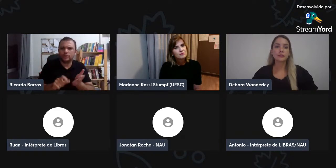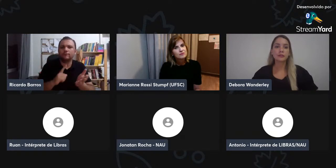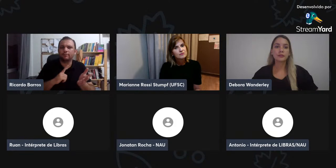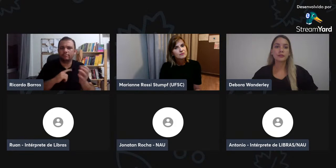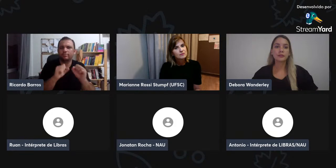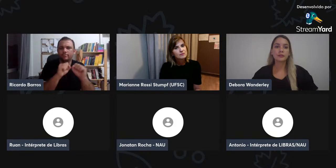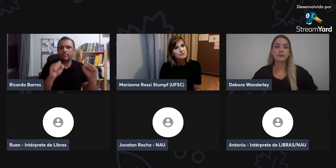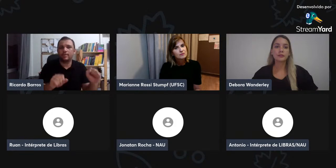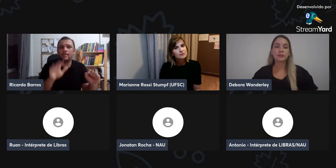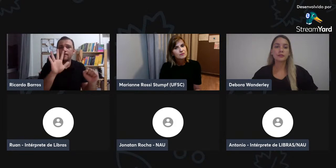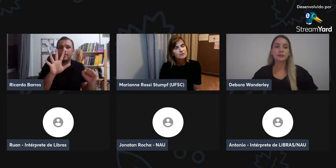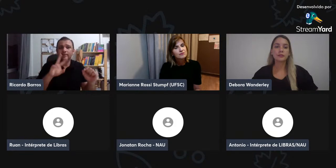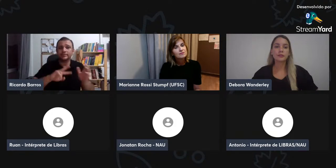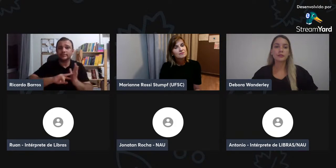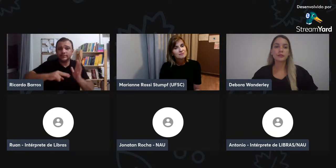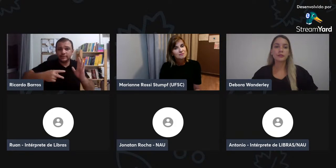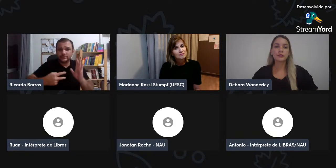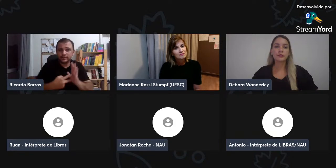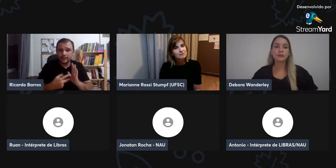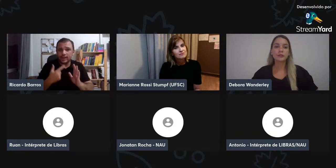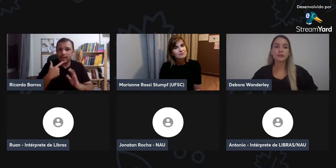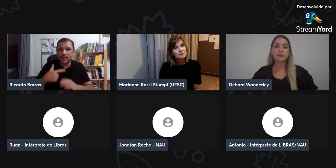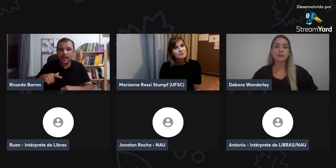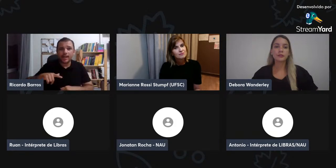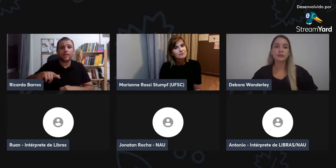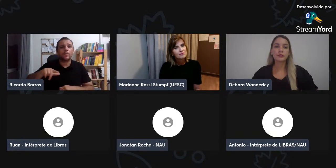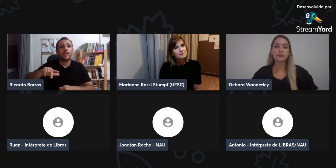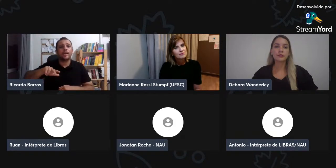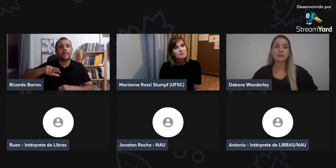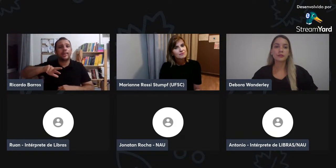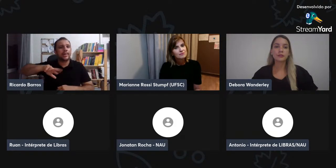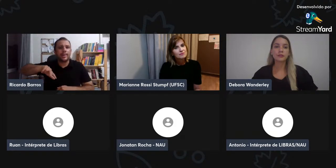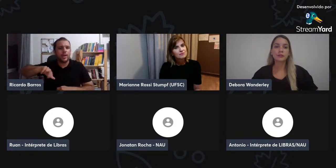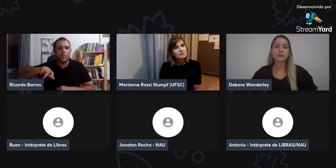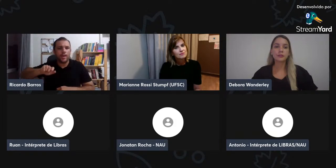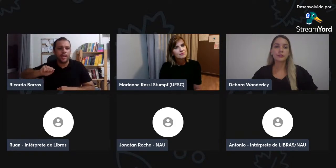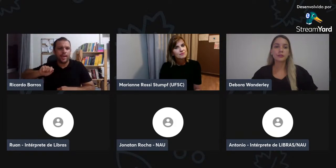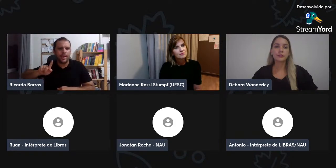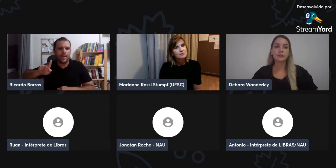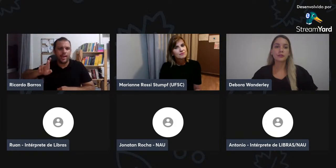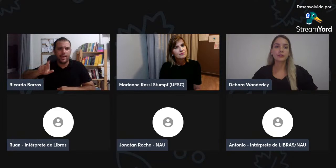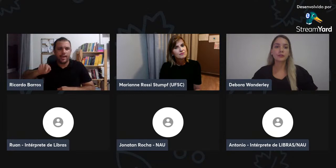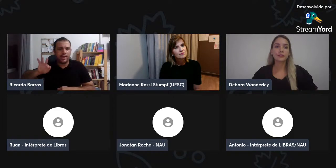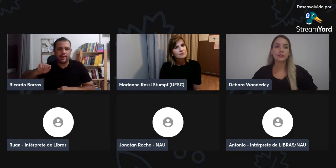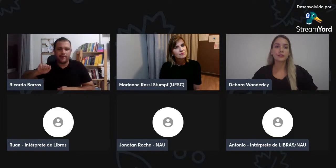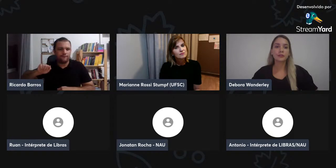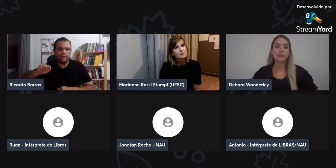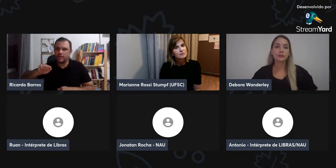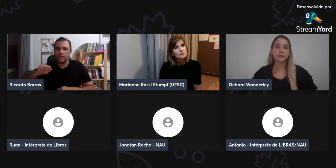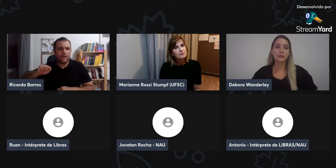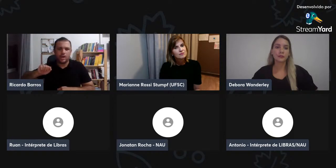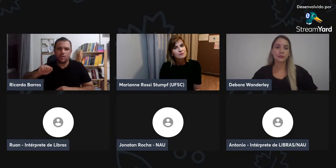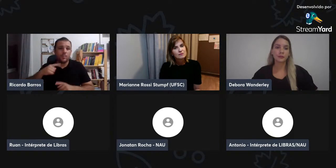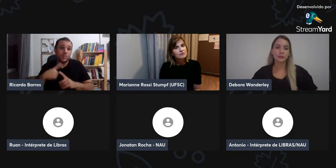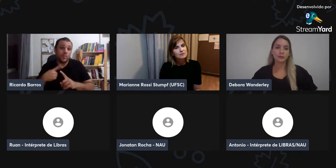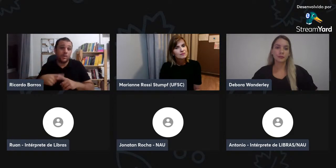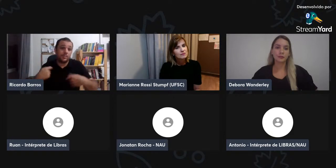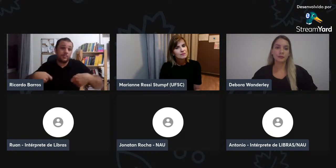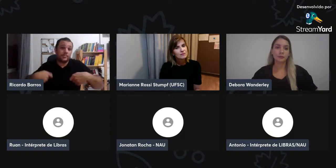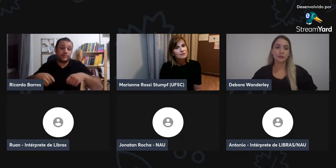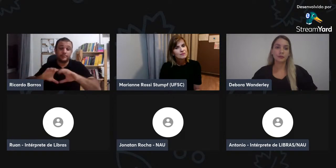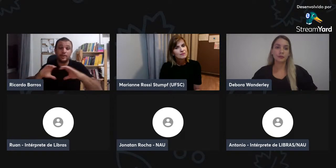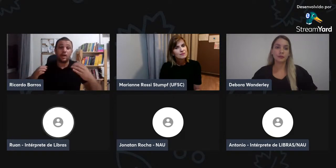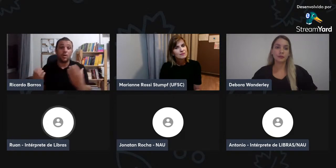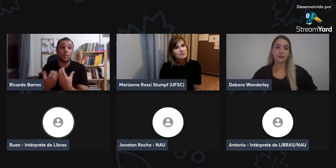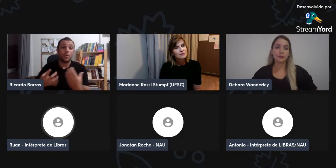falam que o consumo de mena escrita não mudou essa perspectiva,